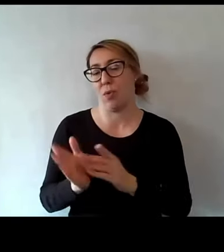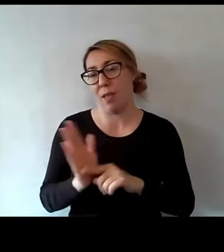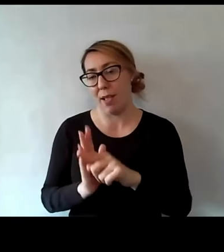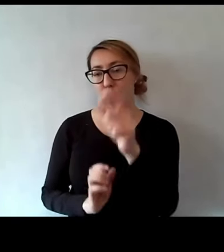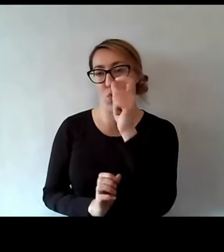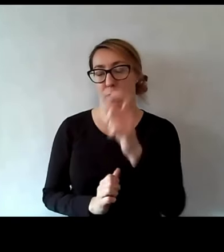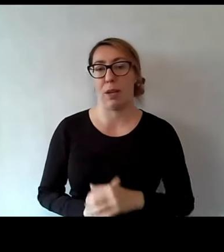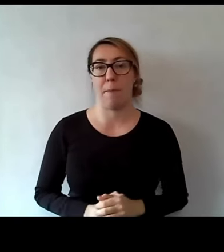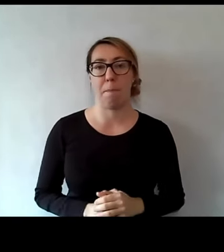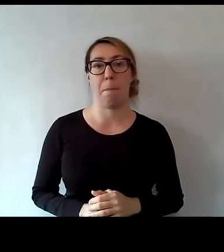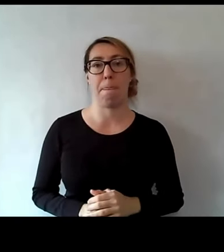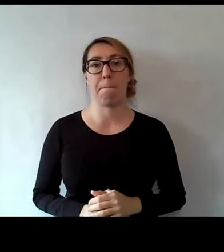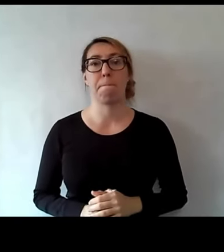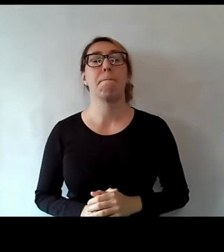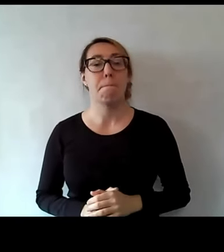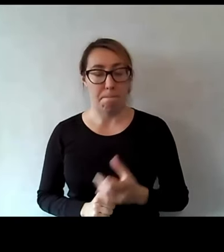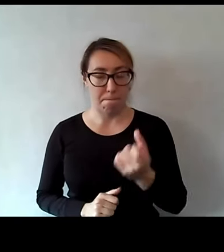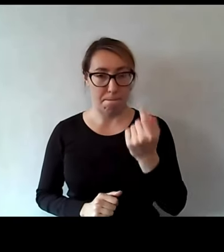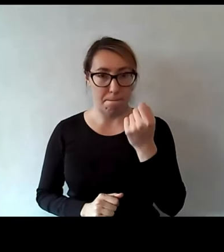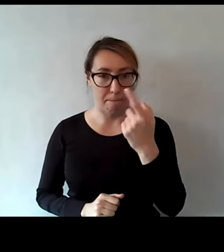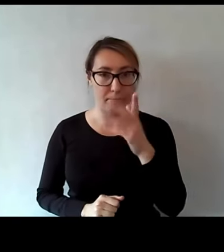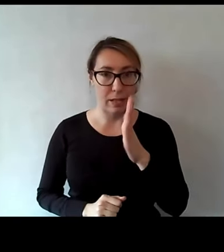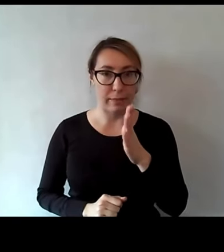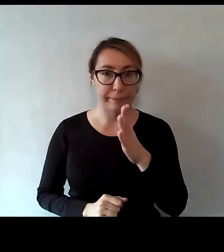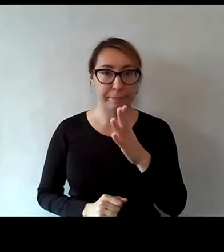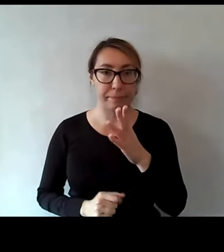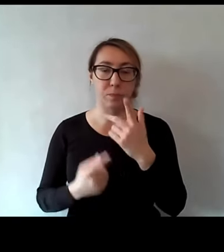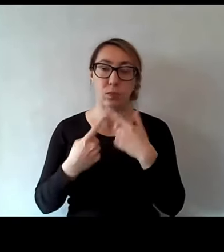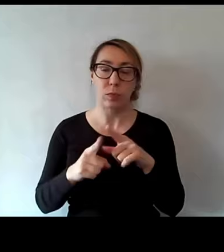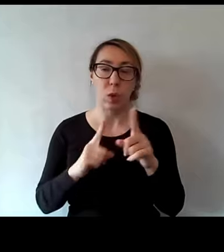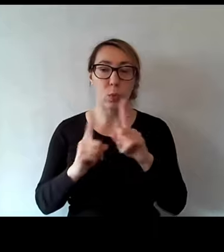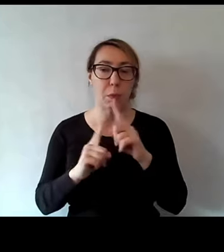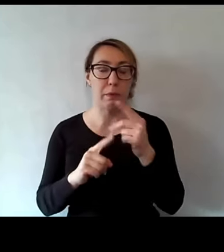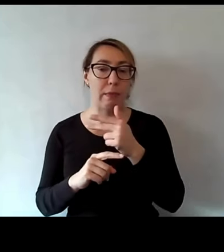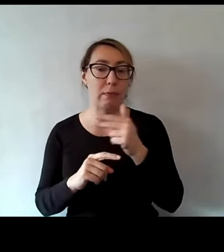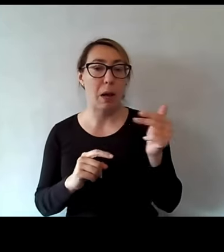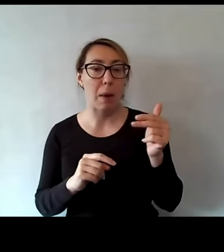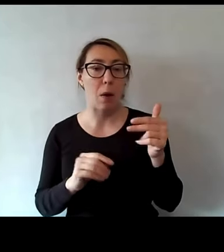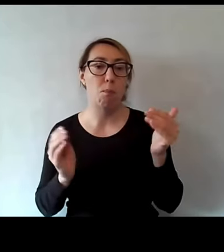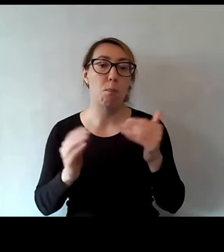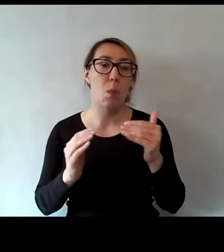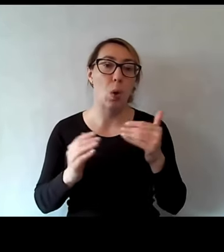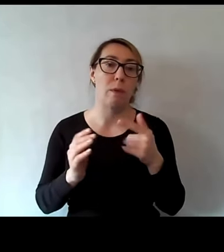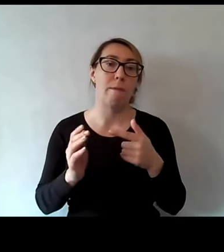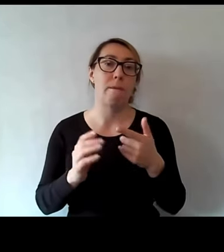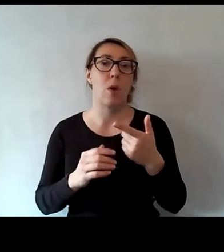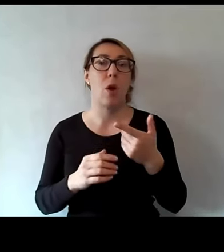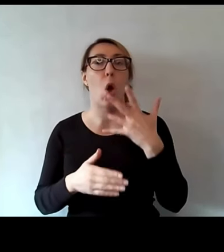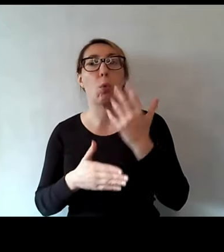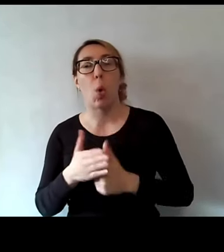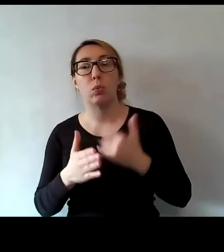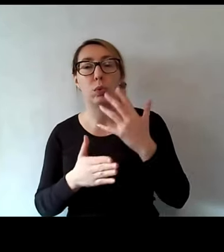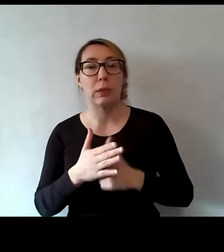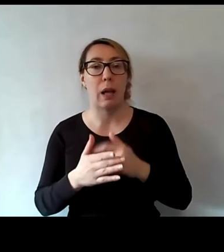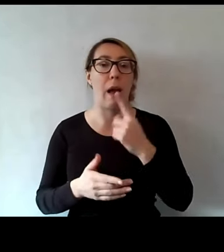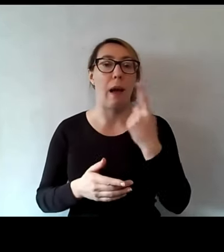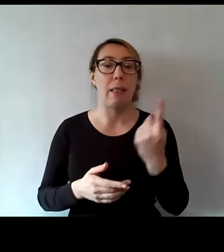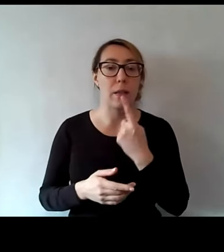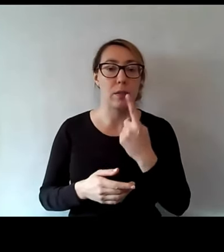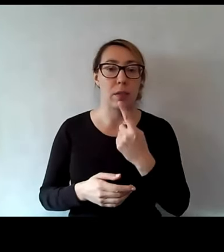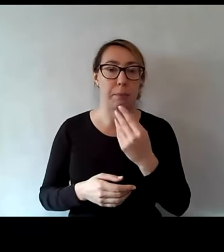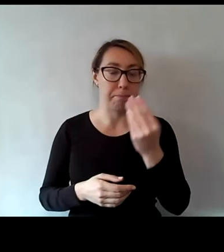Tak, zaraz jeszcze przejdziemy do też takiej pewnie krótkiej rozmowy na temat możliwych zastosowań, ale tu jeszcze dostałam